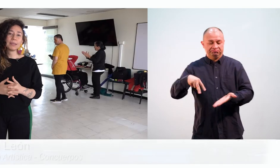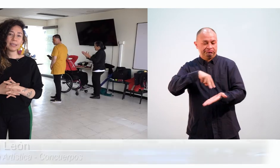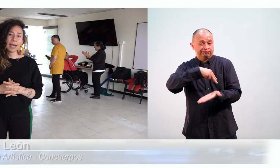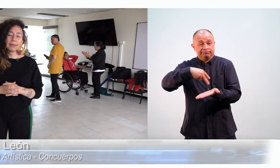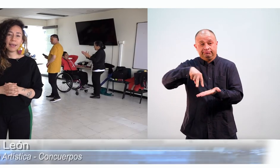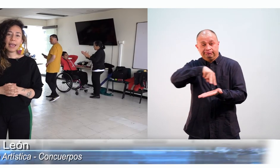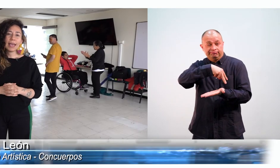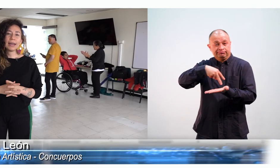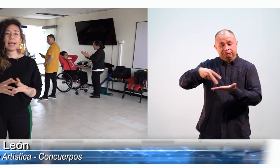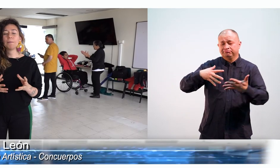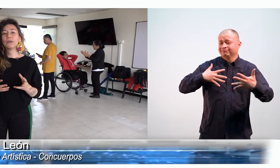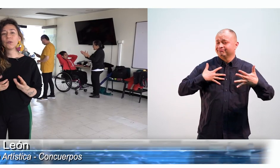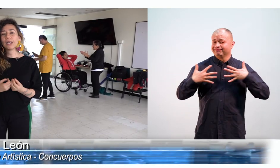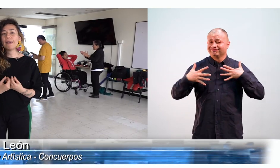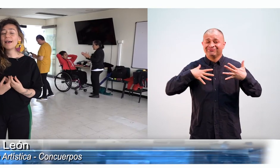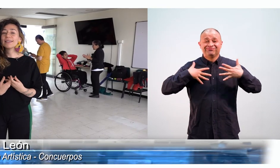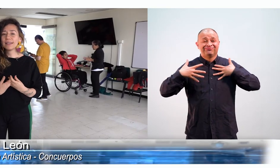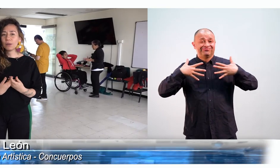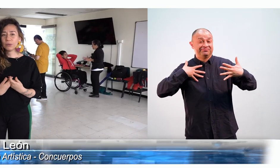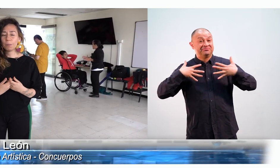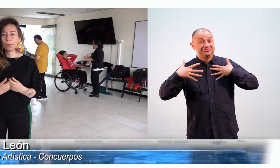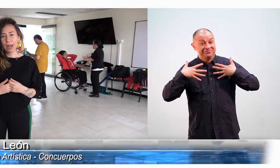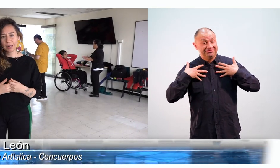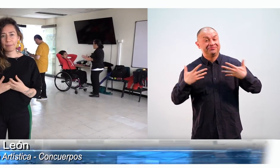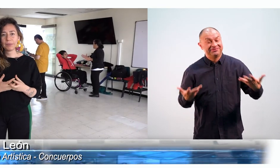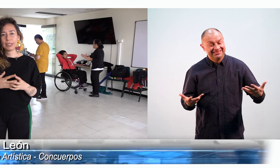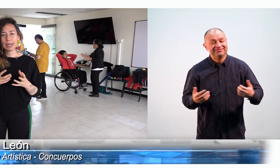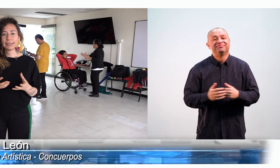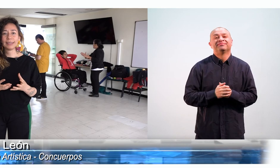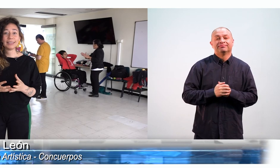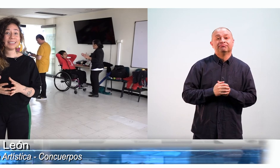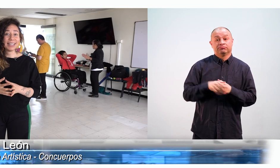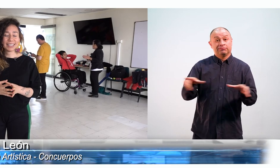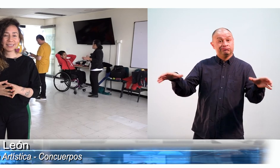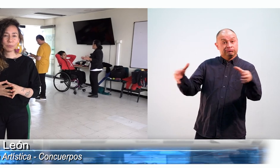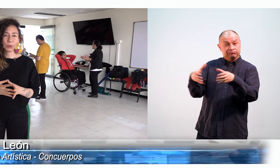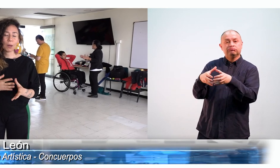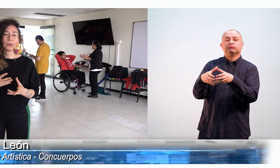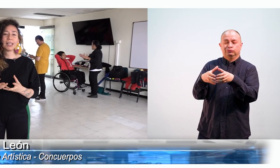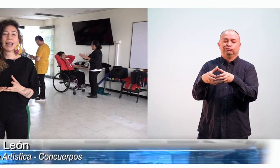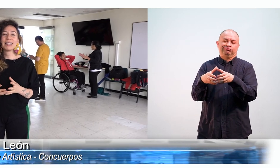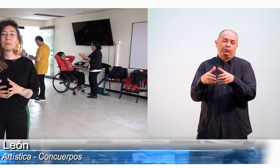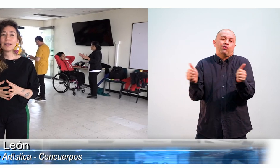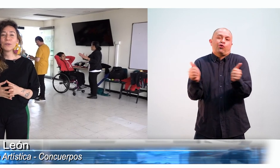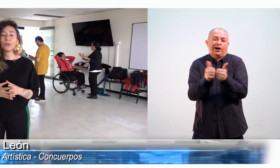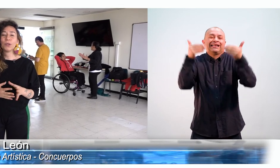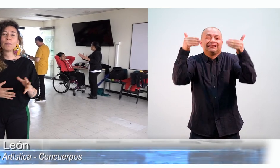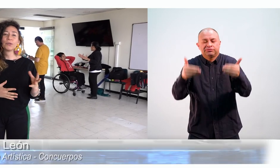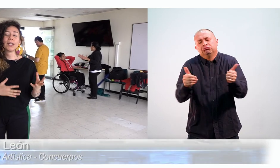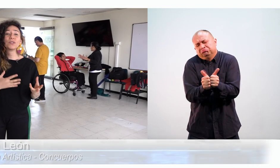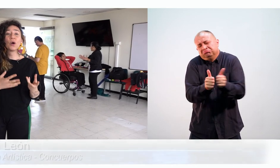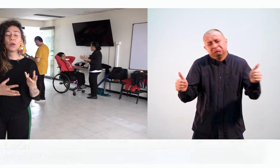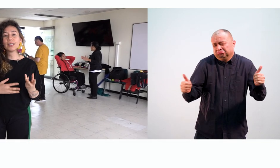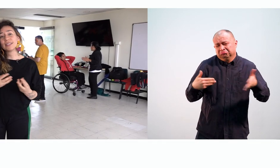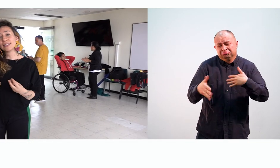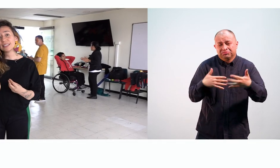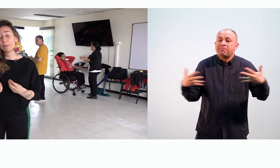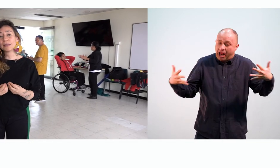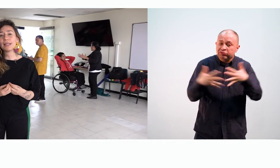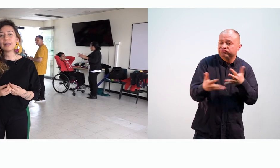en el ámbito de la danza contemporánea y de las artes escénicas. Buscamos generar espacios en donde personas con y sin discapacidad